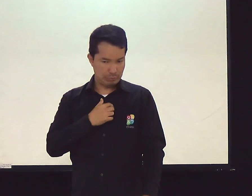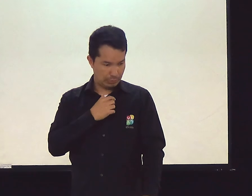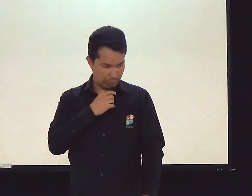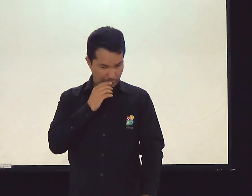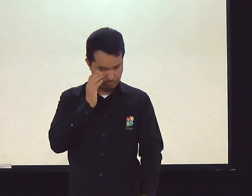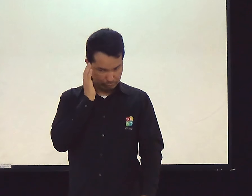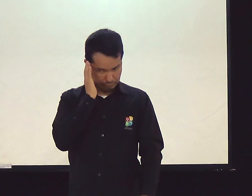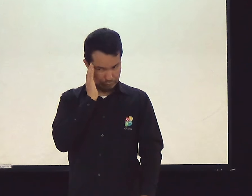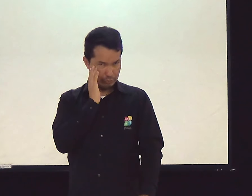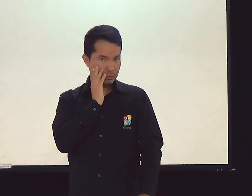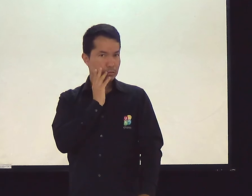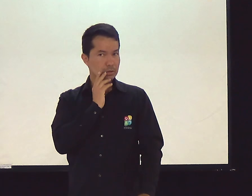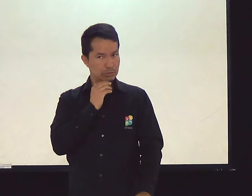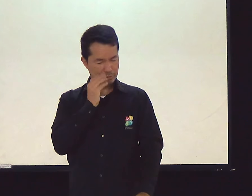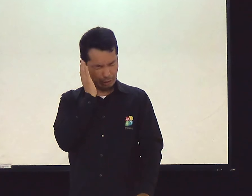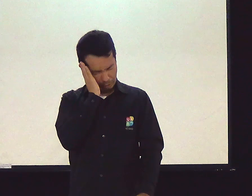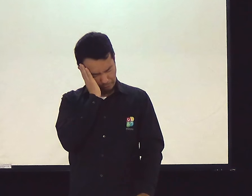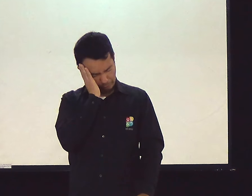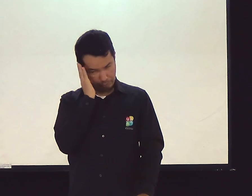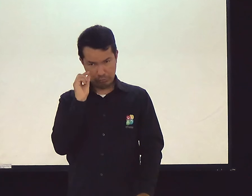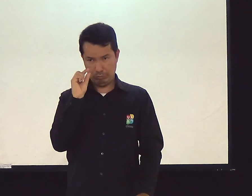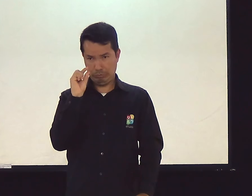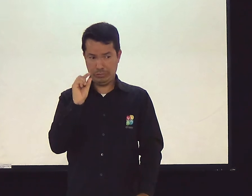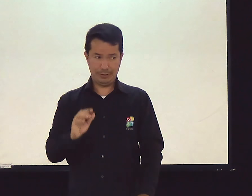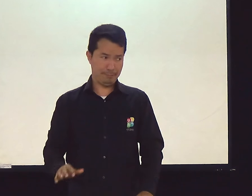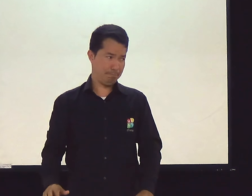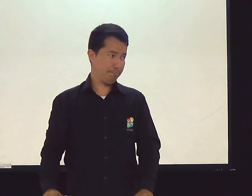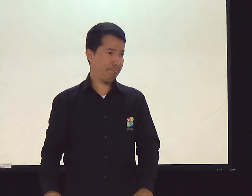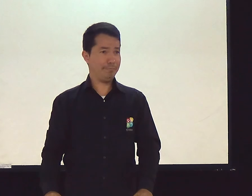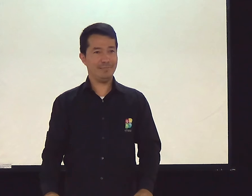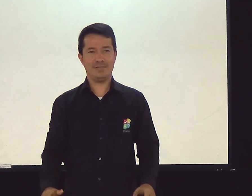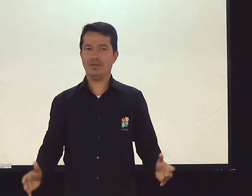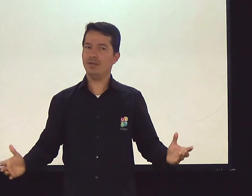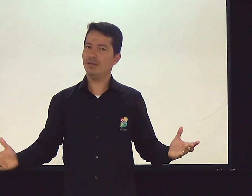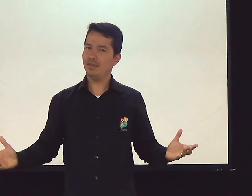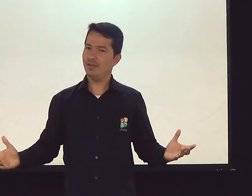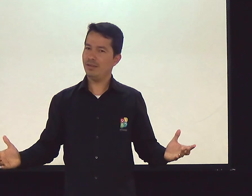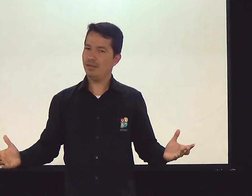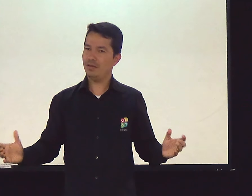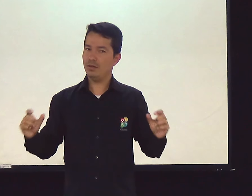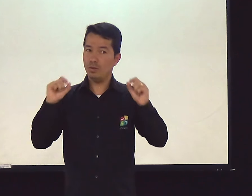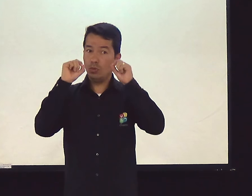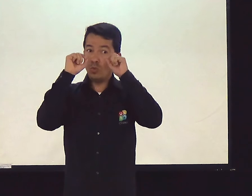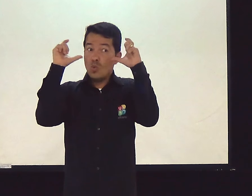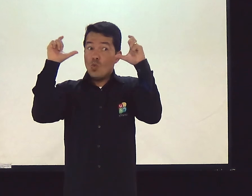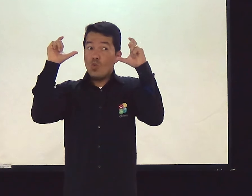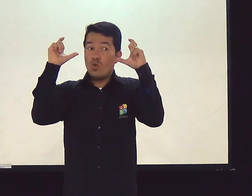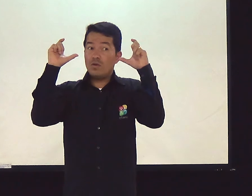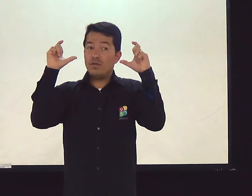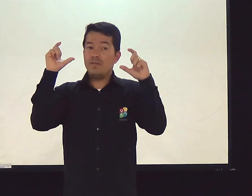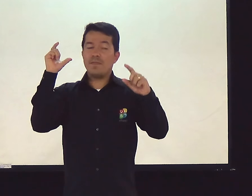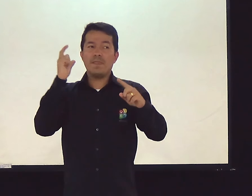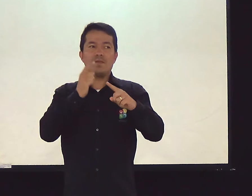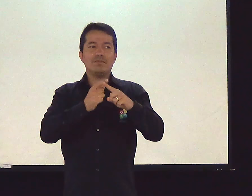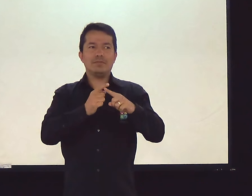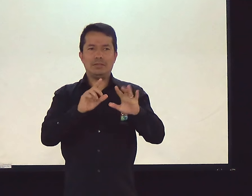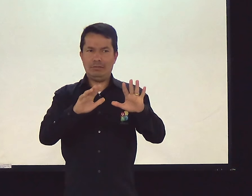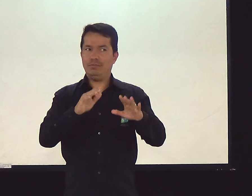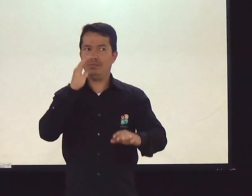Ou você... O quê? O quê? Não entendi, pastor. O que você perguntou? Cuidado, gente. Presta